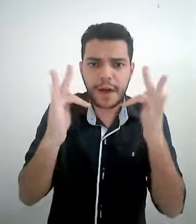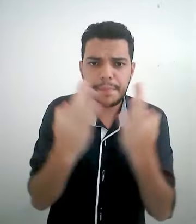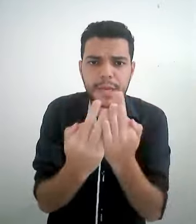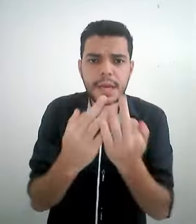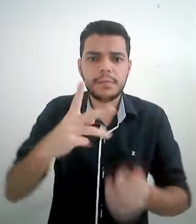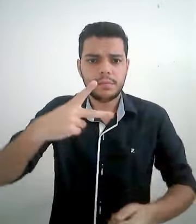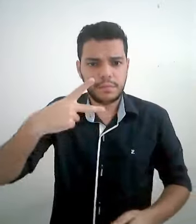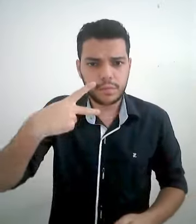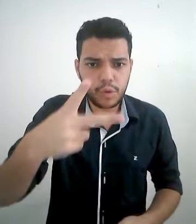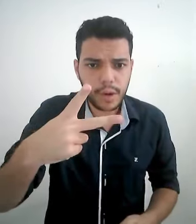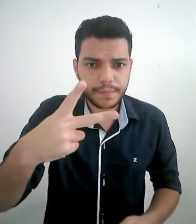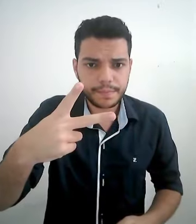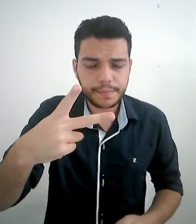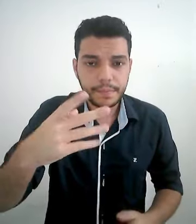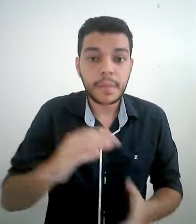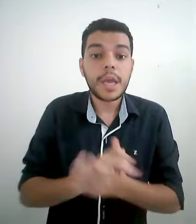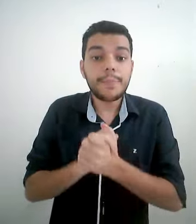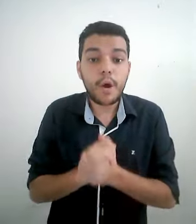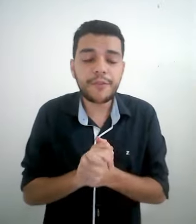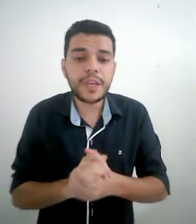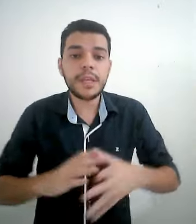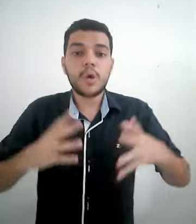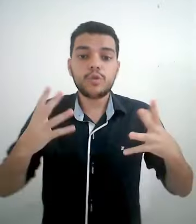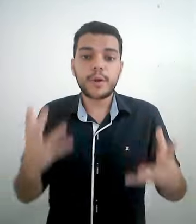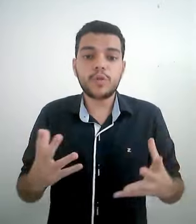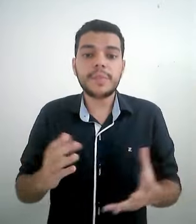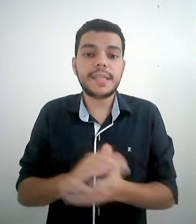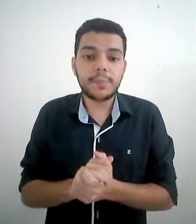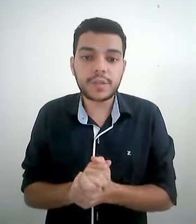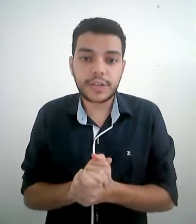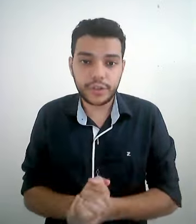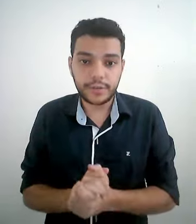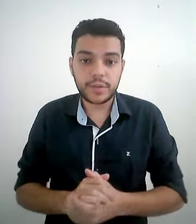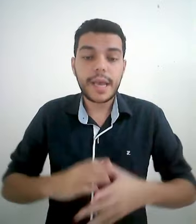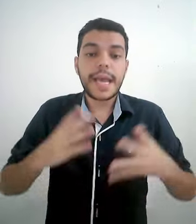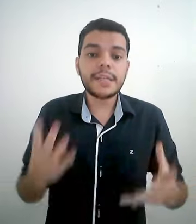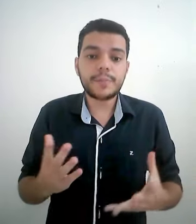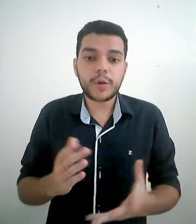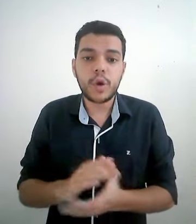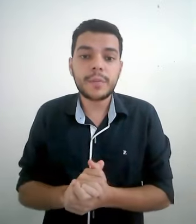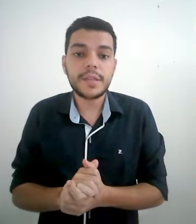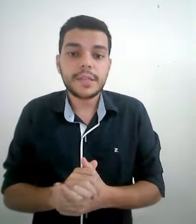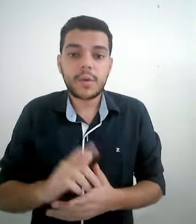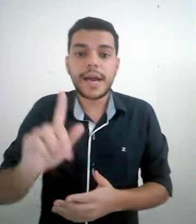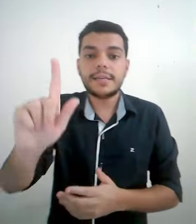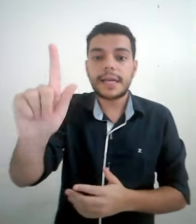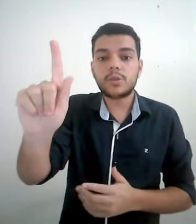família, tua. E por fim, os pronomes demonstrativos. Esses pronomes são realizados